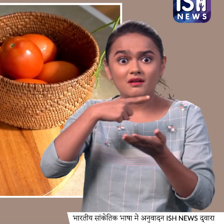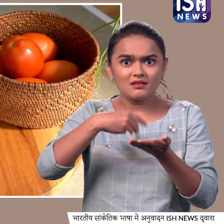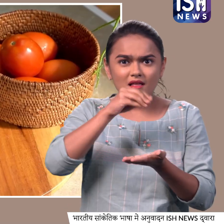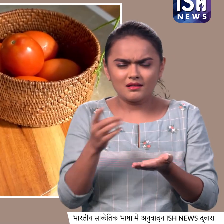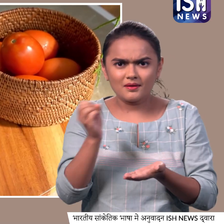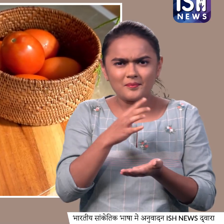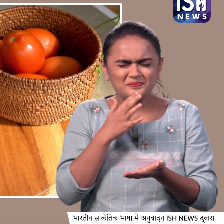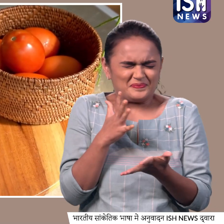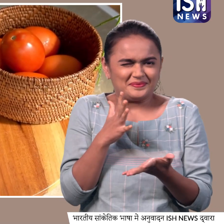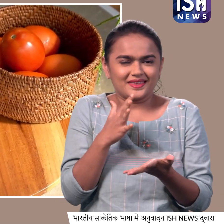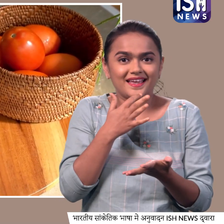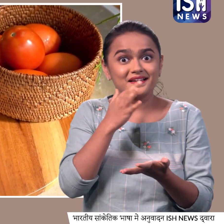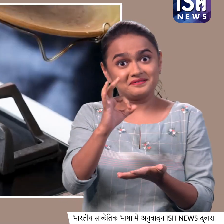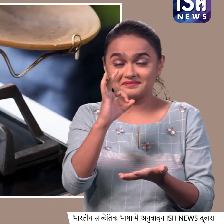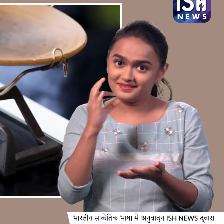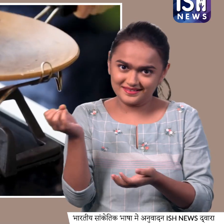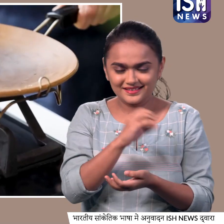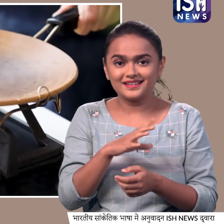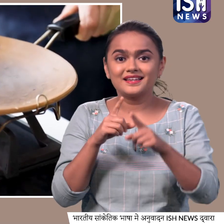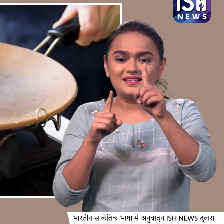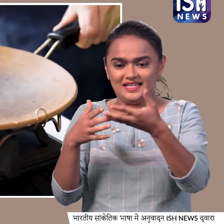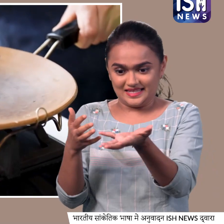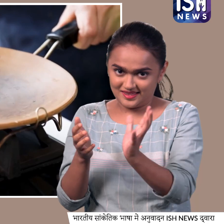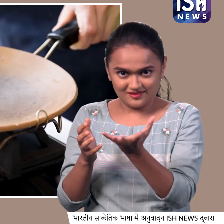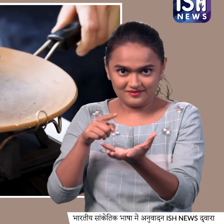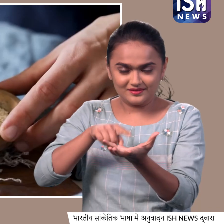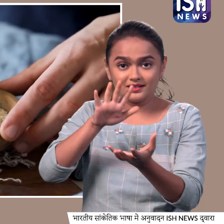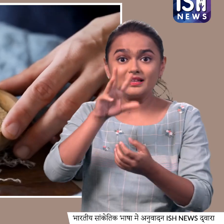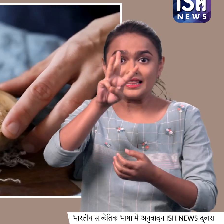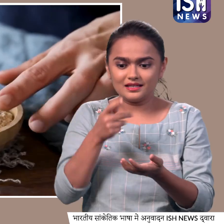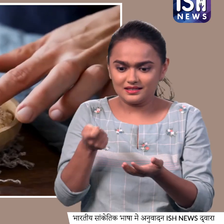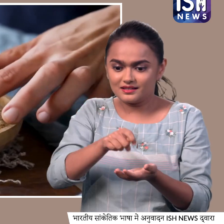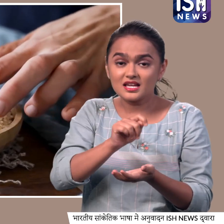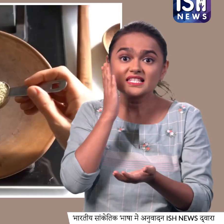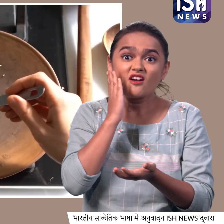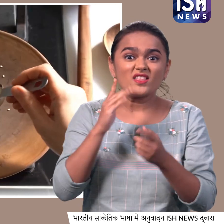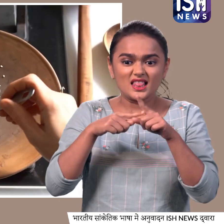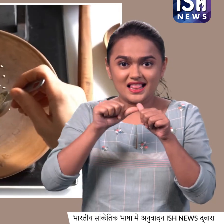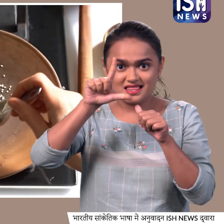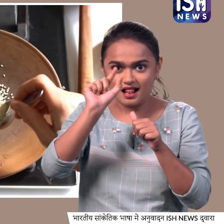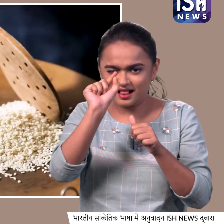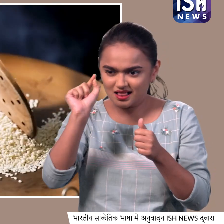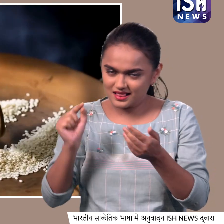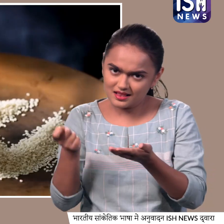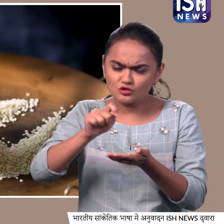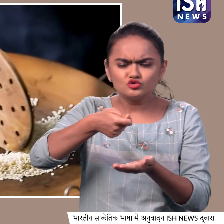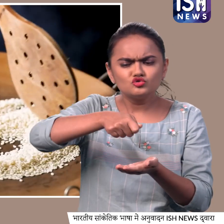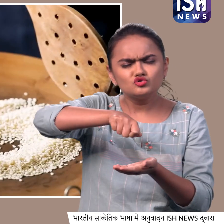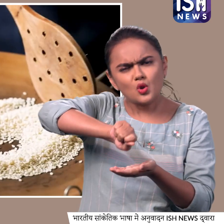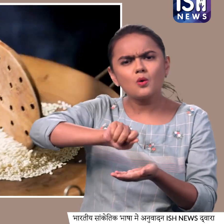को एक चटपटा फ्लेवर देगी, एक तबा ले और उस पर डाले, तीन टेबल स्पून सफेद तिल के बीच, धीमी आज पर तिल को